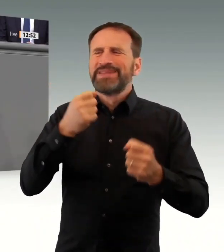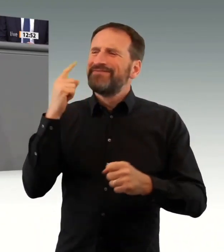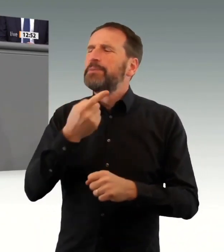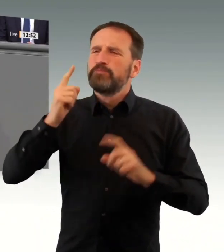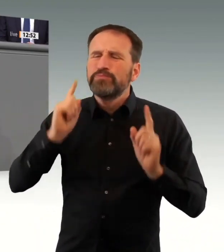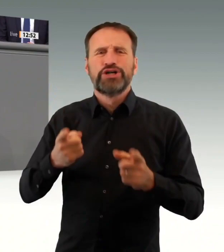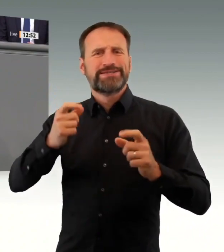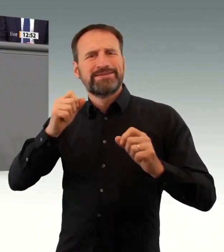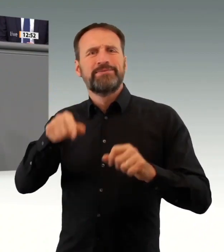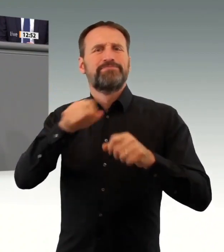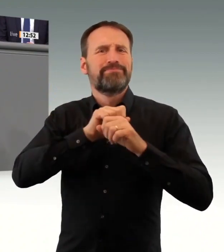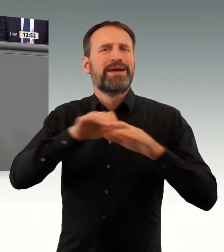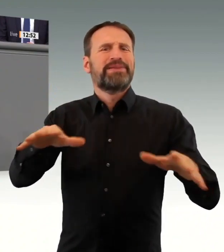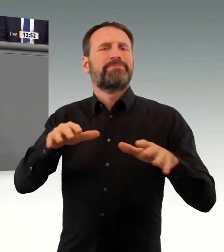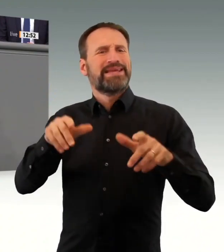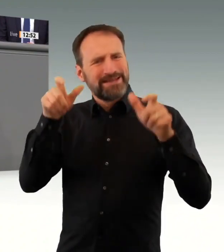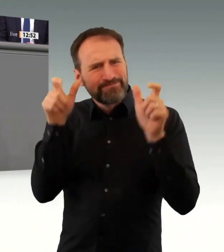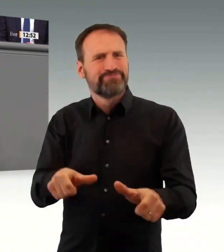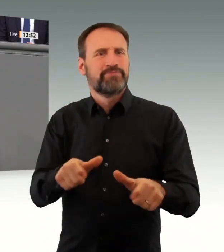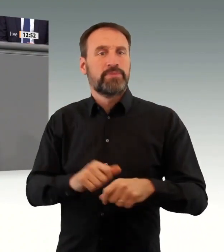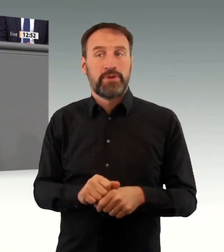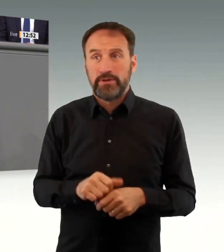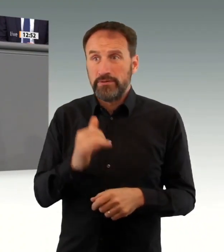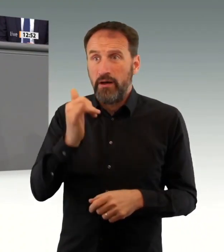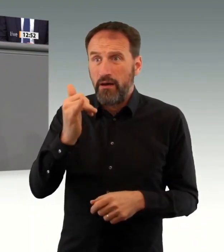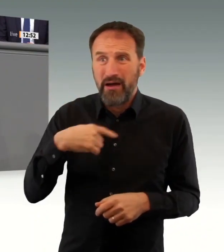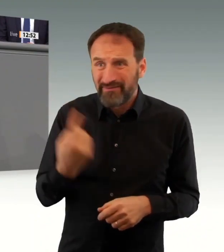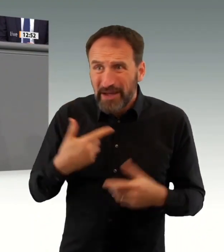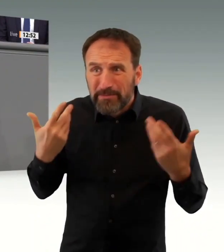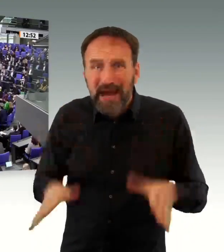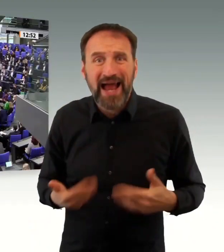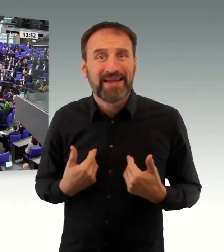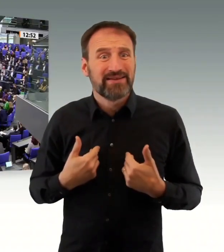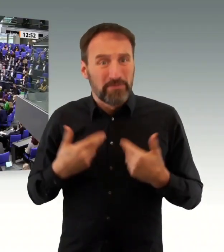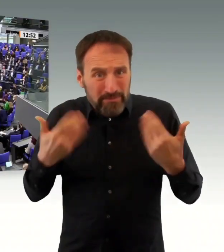nicht so zufrieden, wie die Ampelfraktionen das gerne Glauben machen möchten.